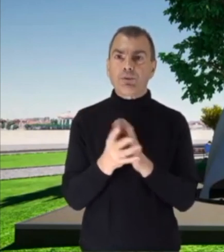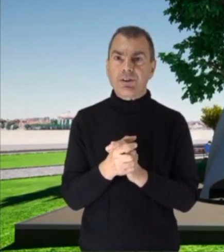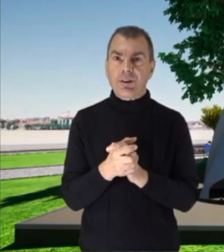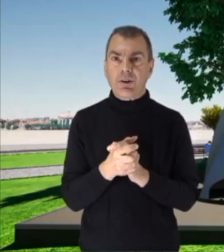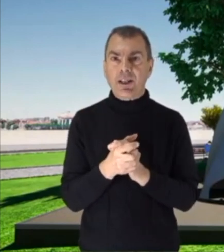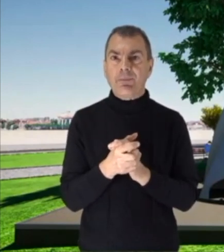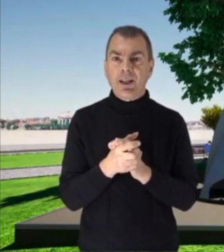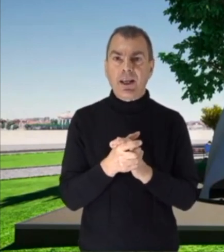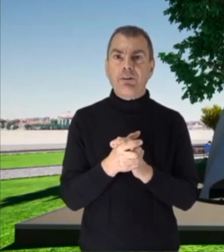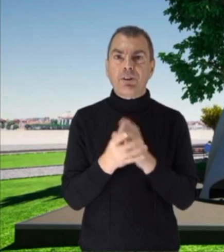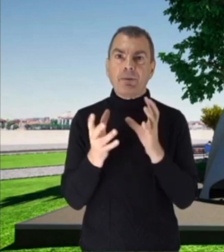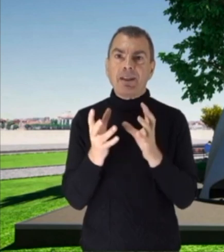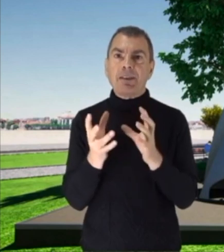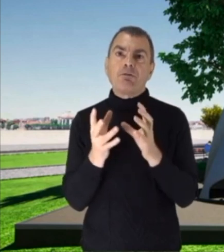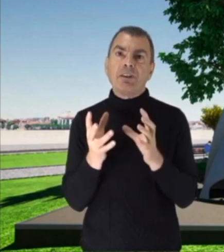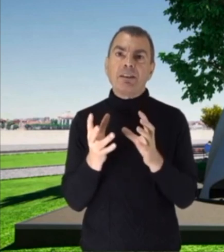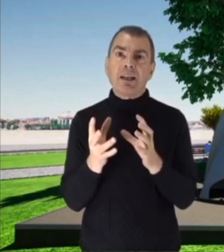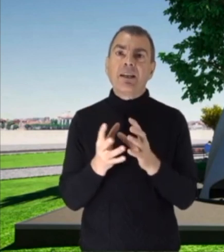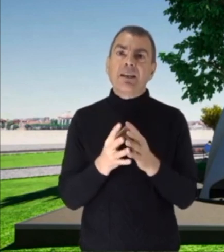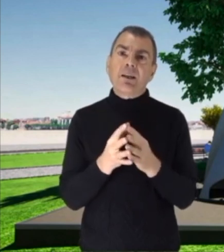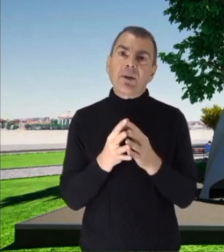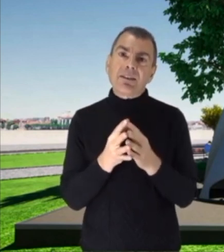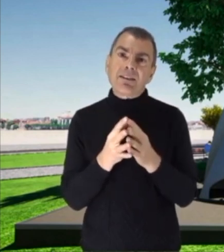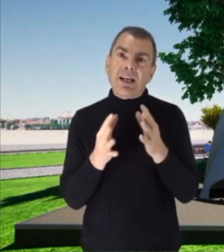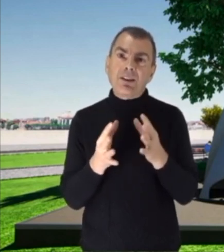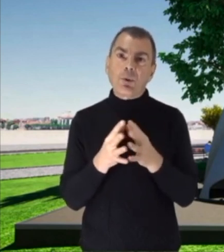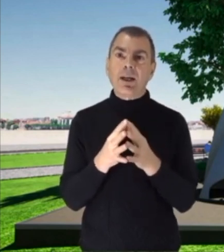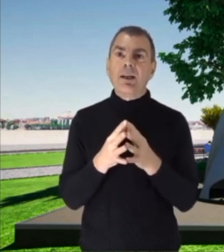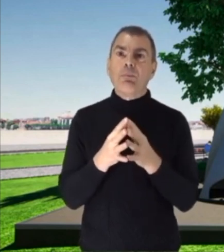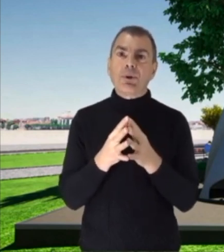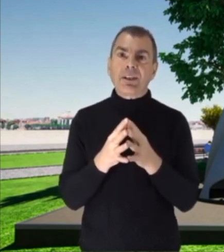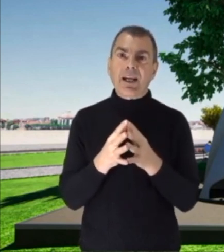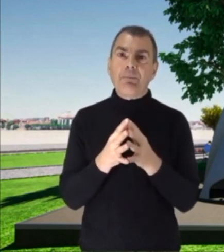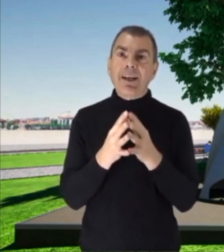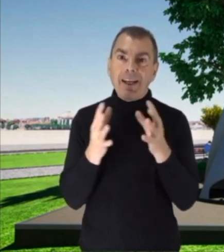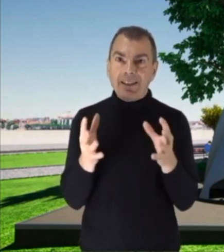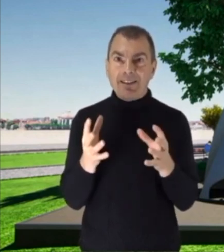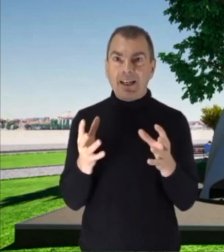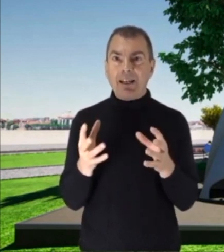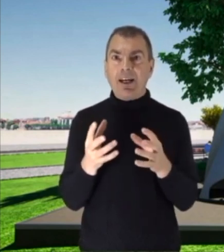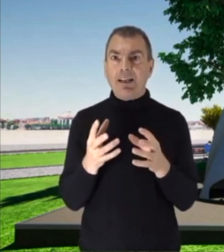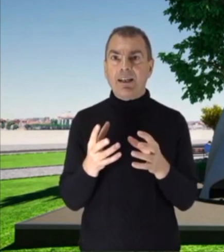'opposizione, è fortemente convinta che questa statua porterà bellezza al